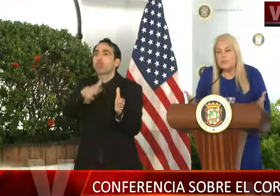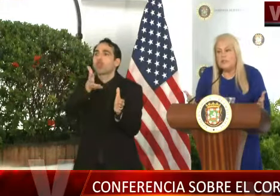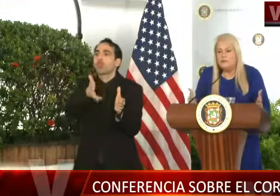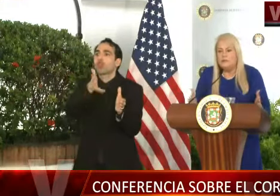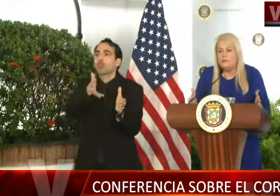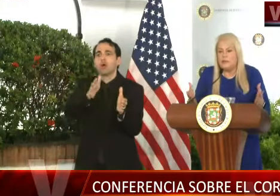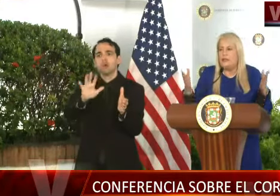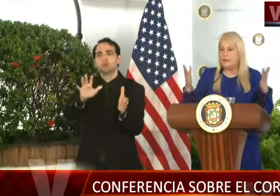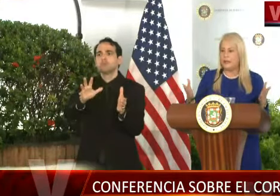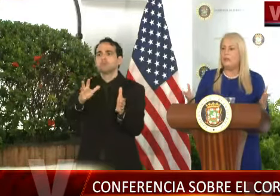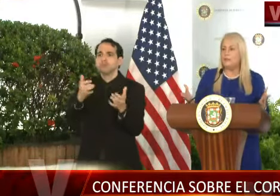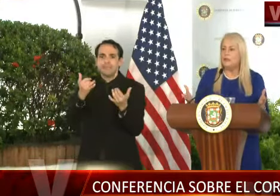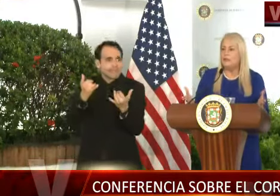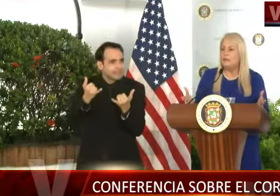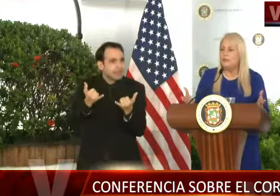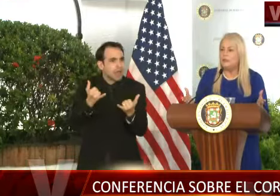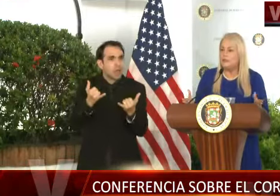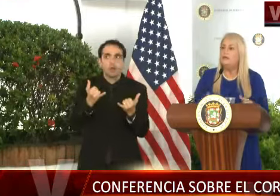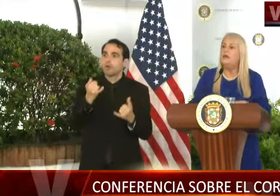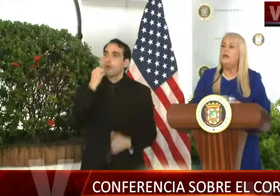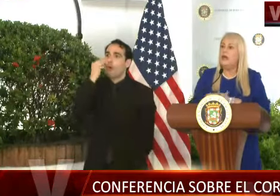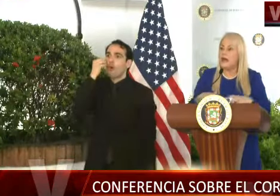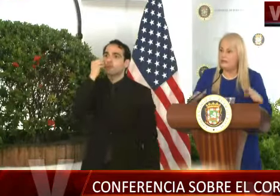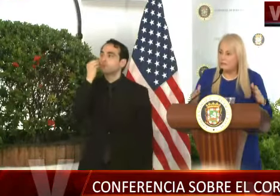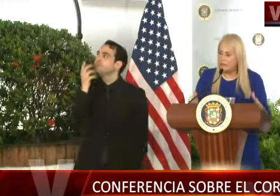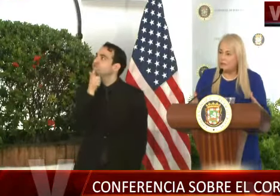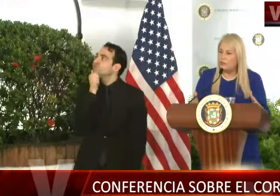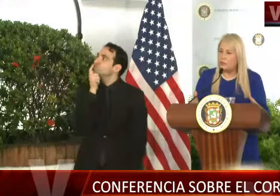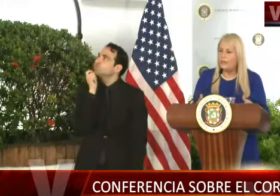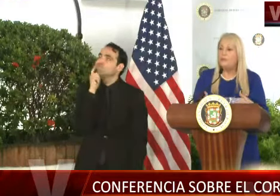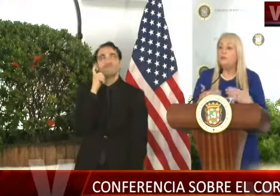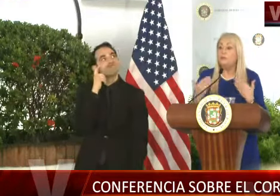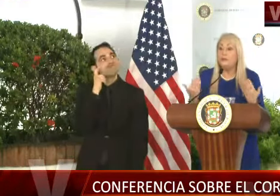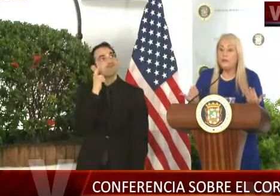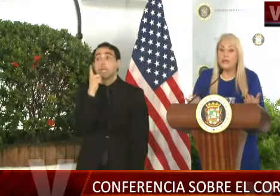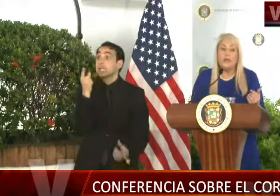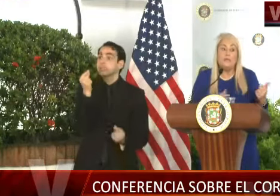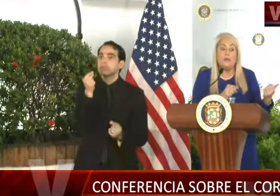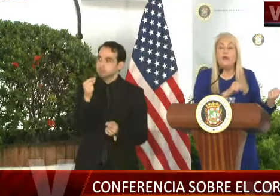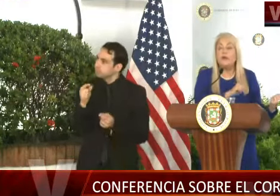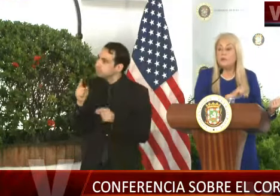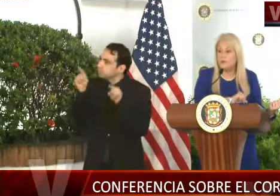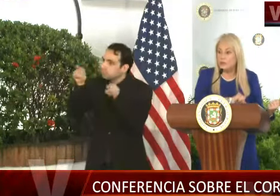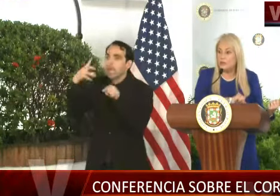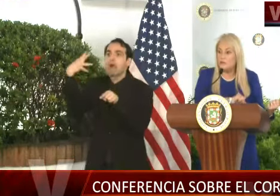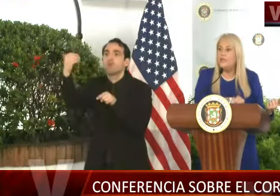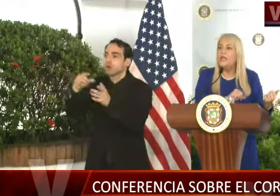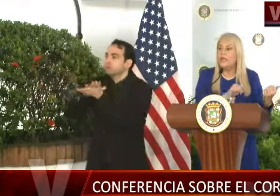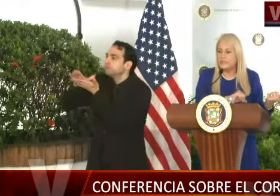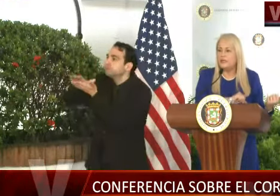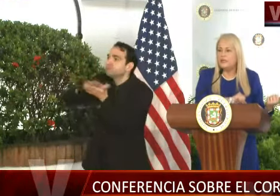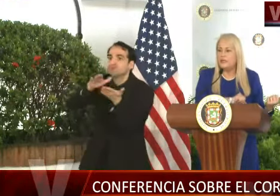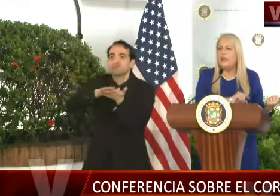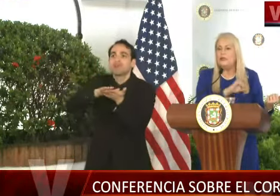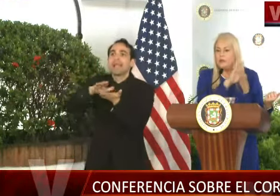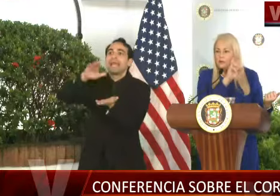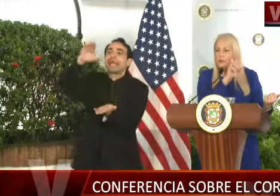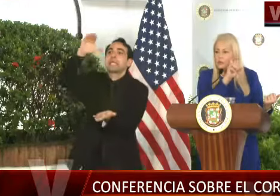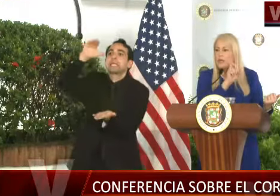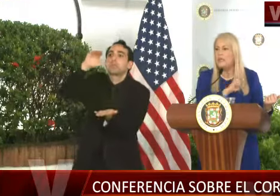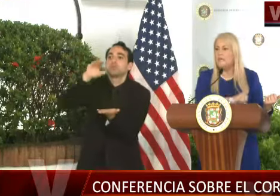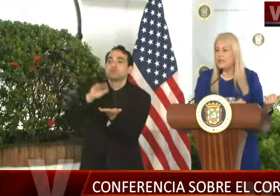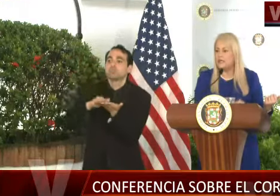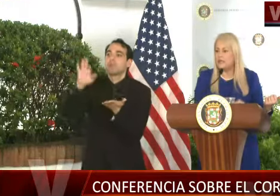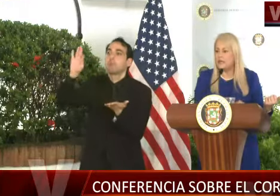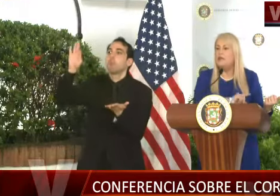nosotros a aprovechar, ya que tenemos que estar en nuestra vivienda, a limpiar nuestros patios. Eso va a ayudar a que podamos reducir ese dengue que